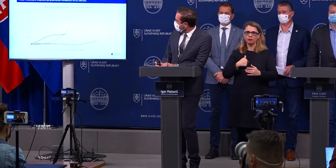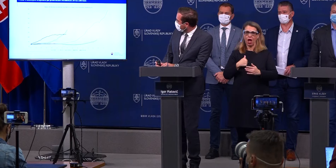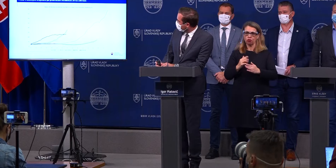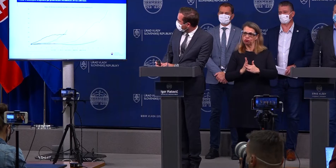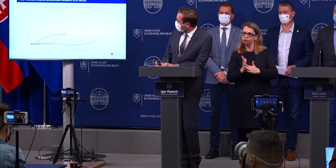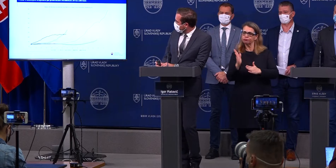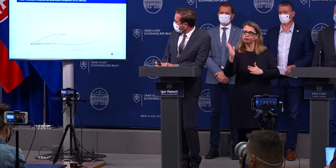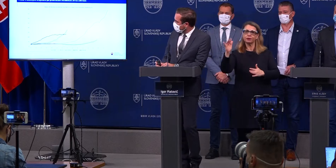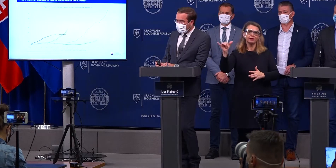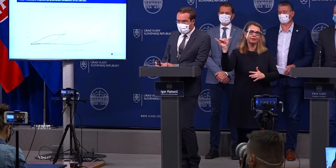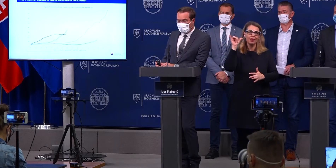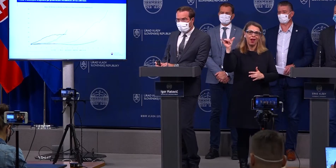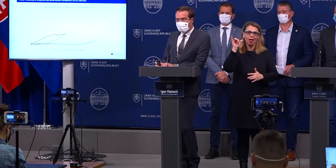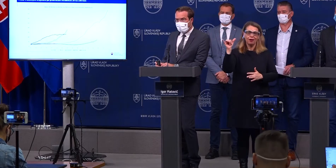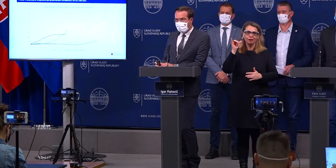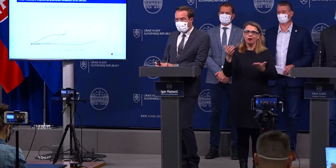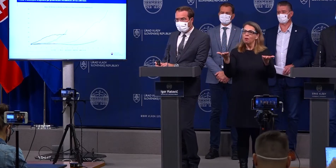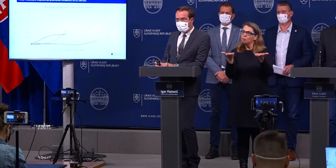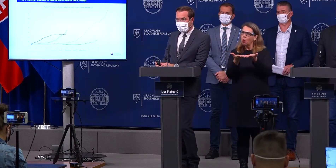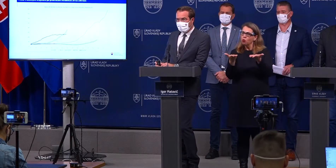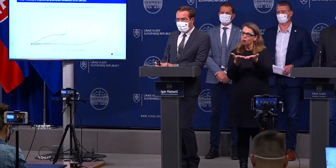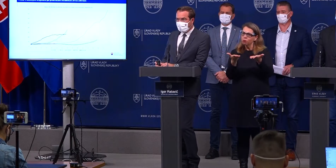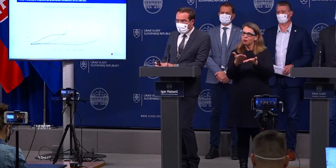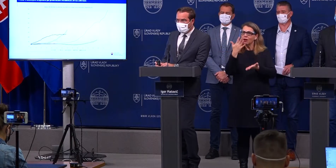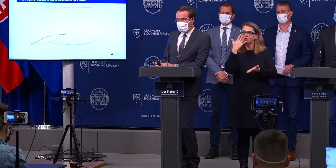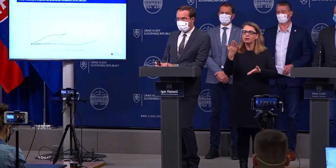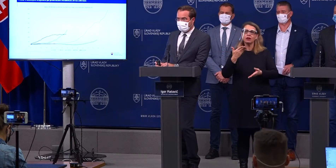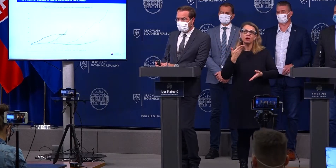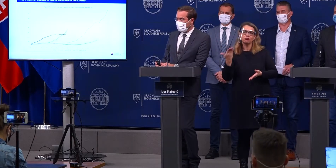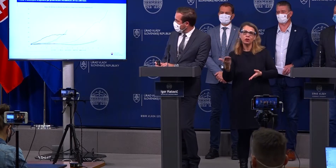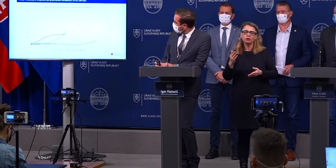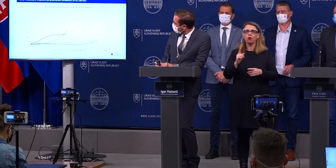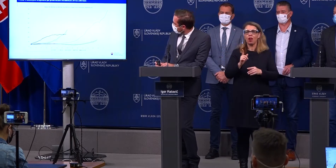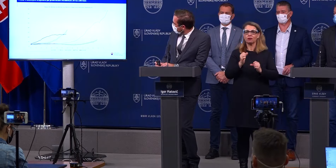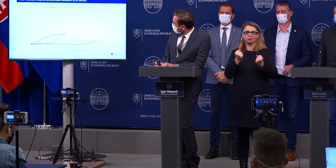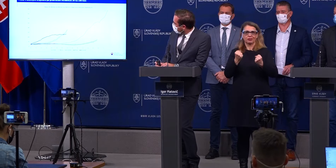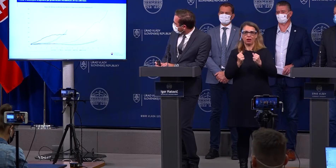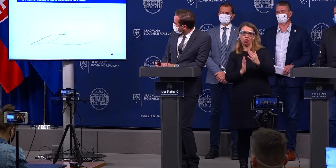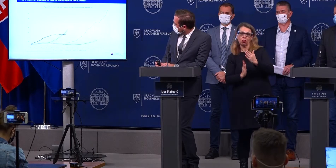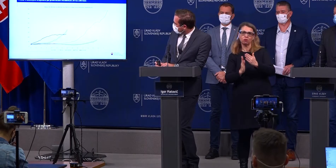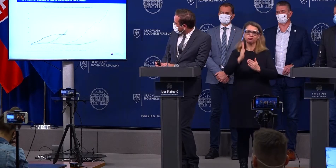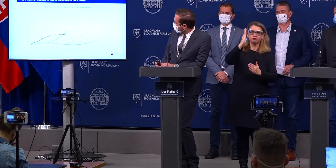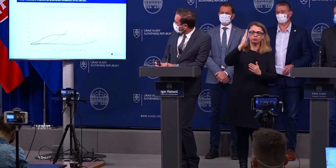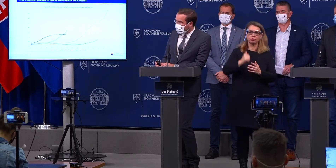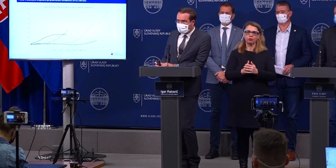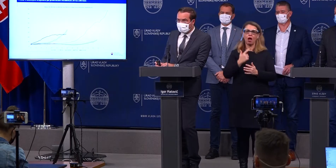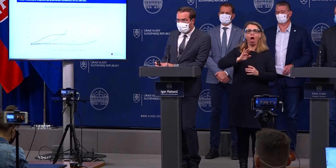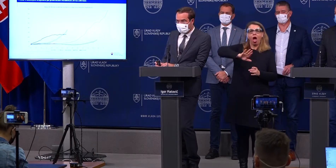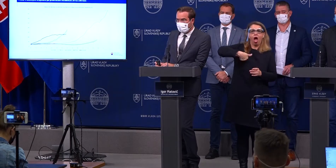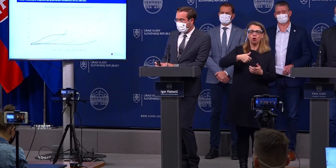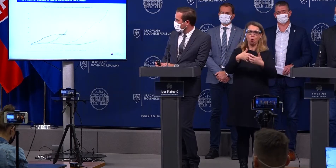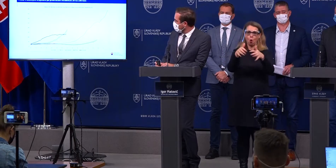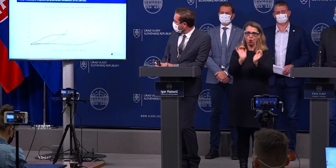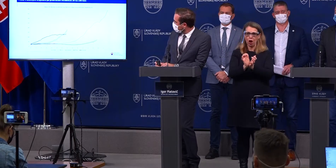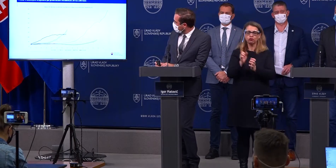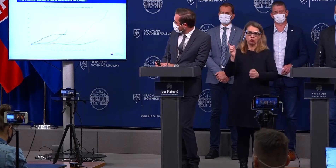krivka. Ako vidíte, má veľmi podobný priebeh. Len je o niečo strmšia, ako tá oranžová krivka, to je